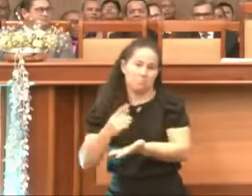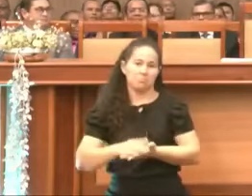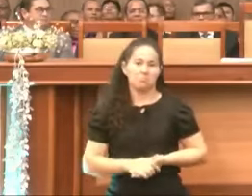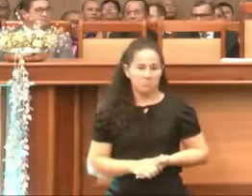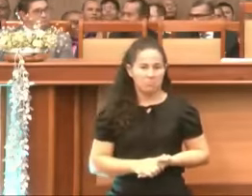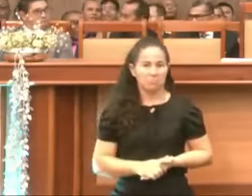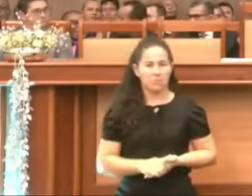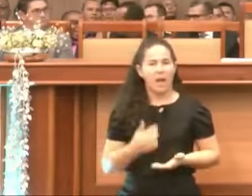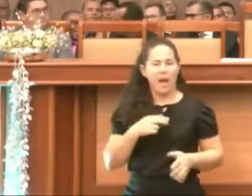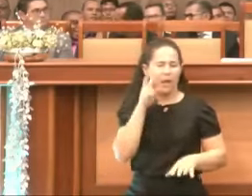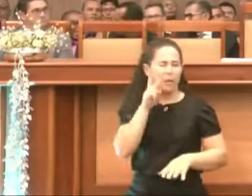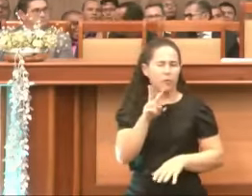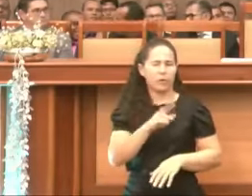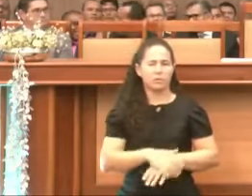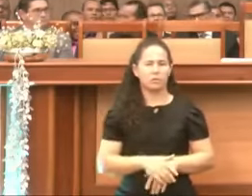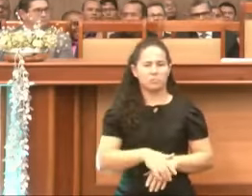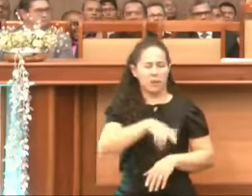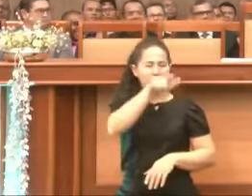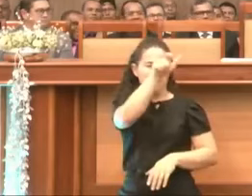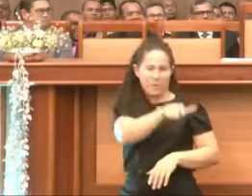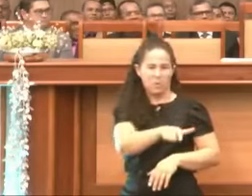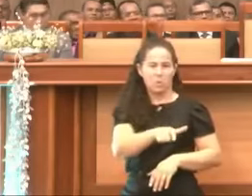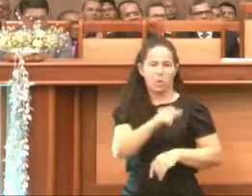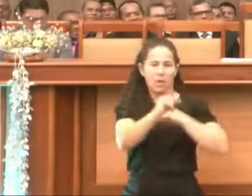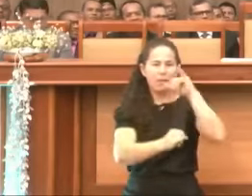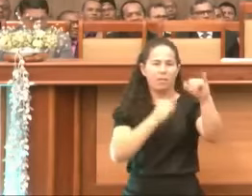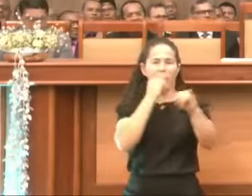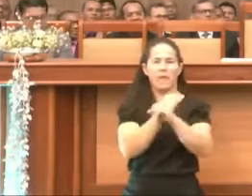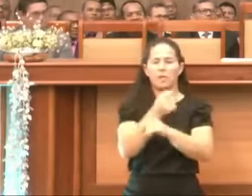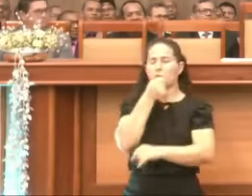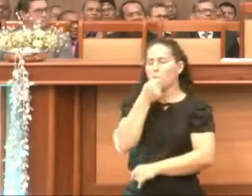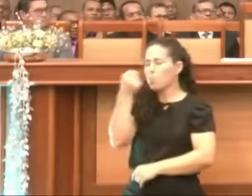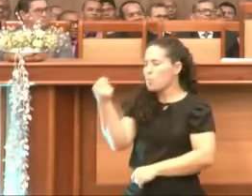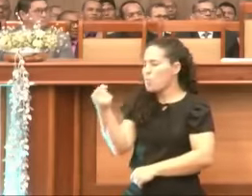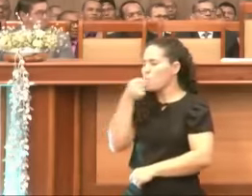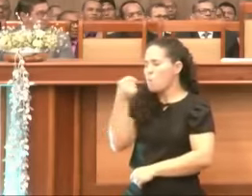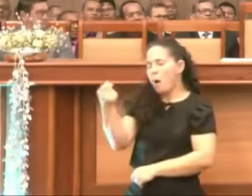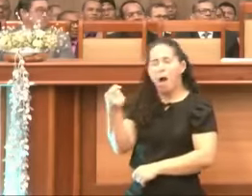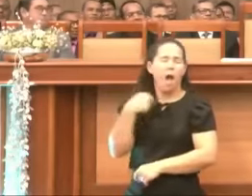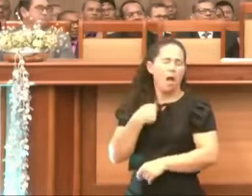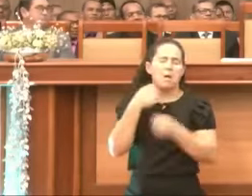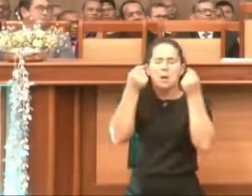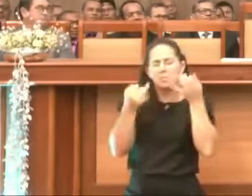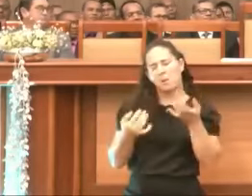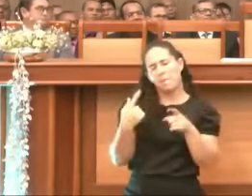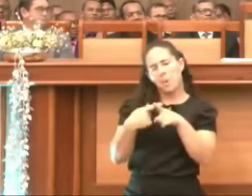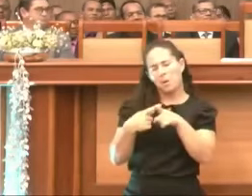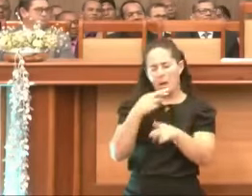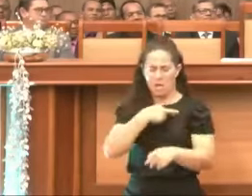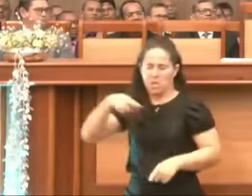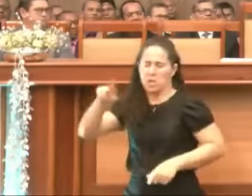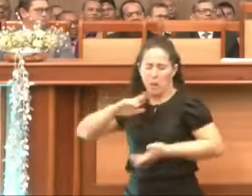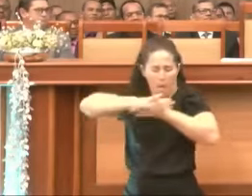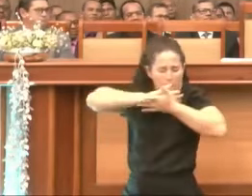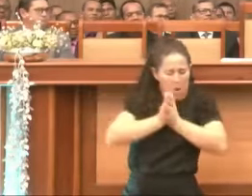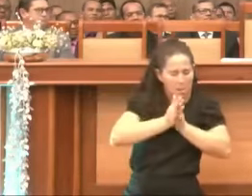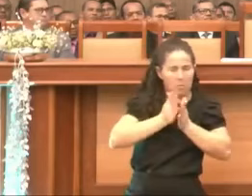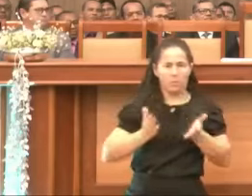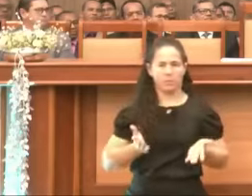Aí eu vejo aí gente, em podcast, eu vejo gente, olha, é o seguinte, é porque a religião me oprimiu. Deixa de mentira.